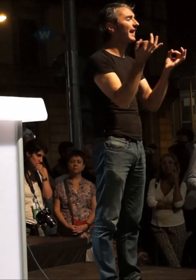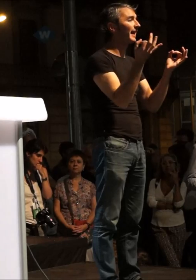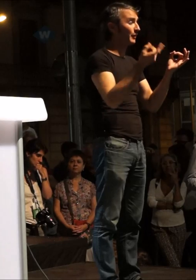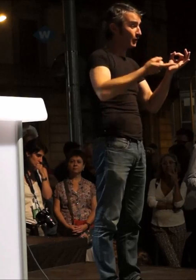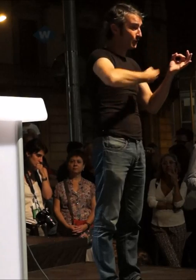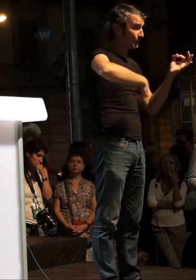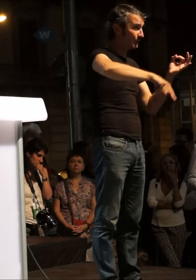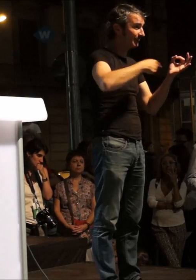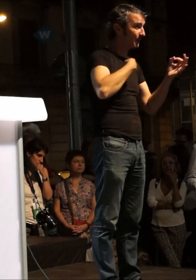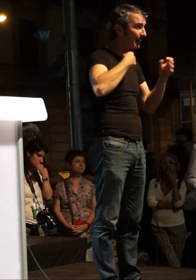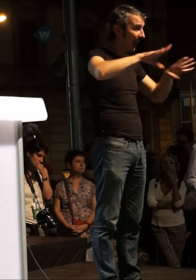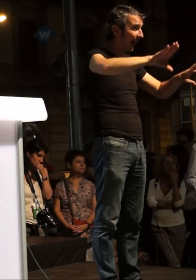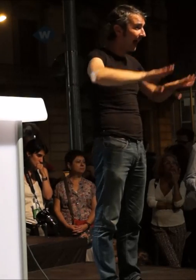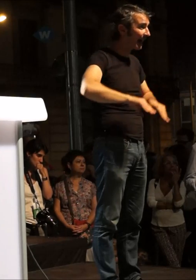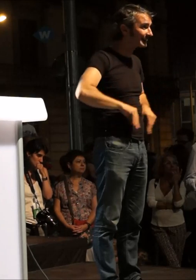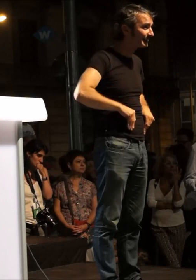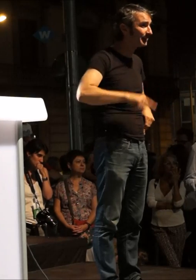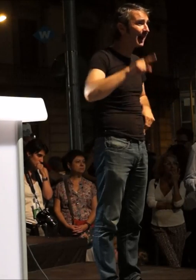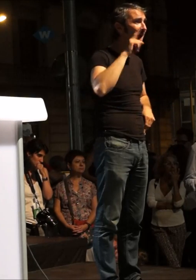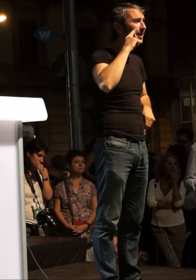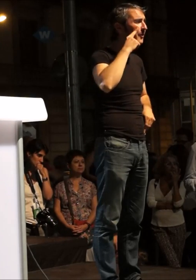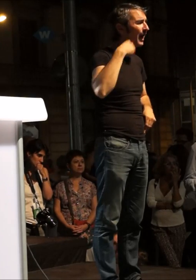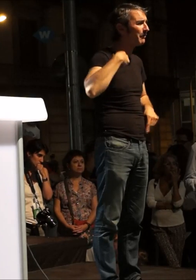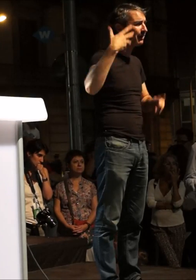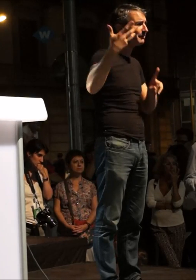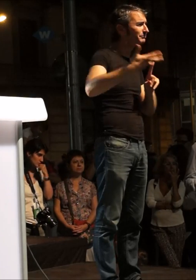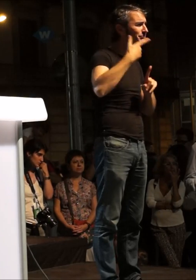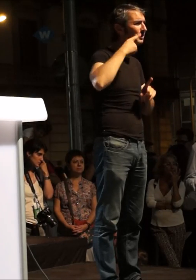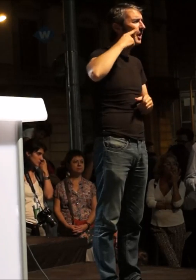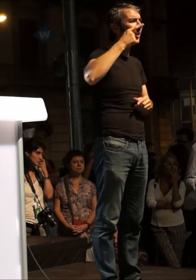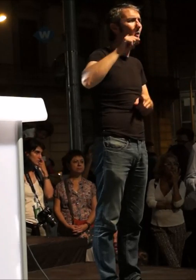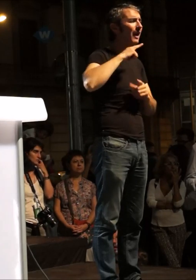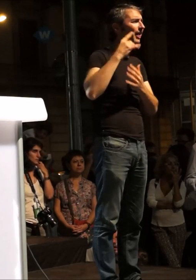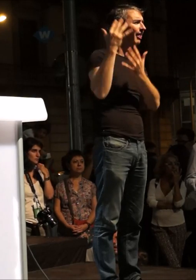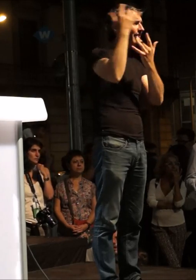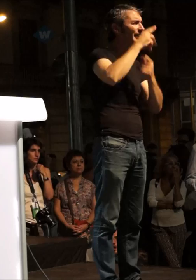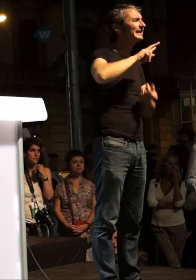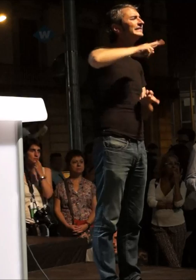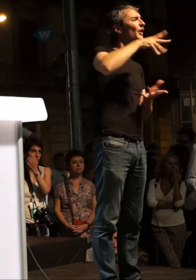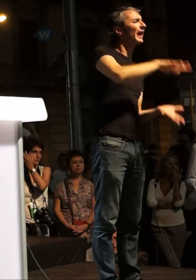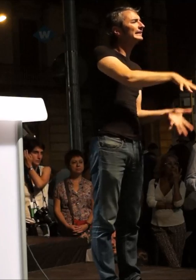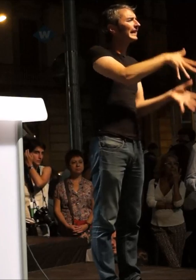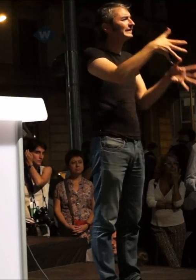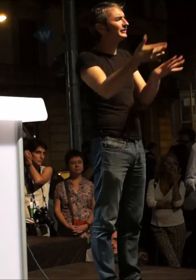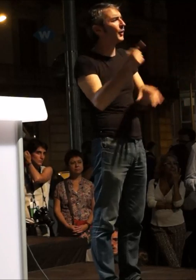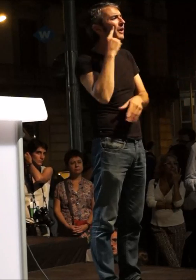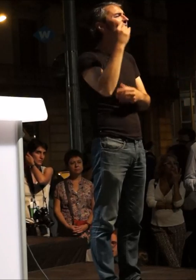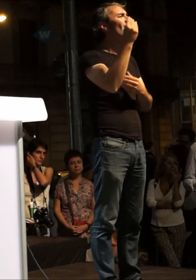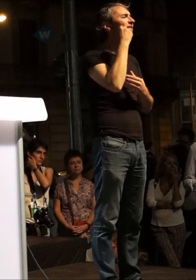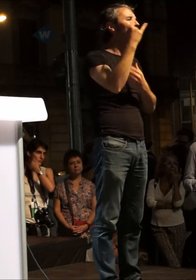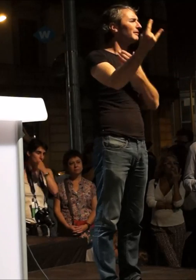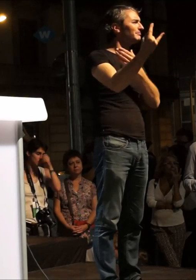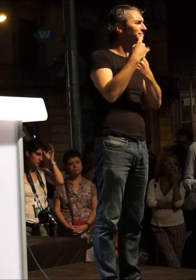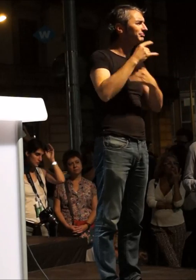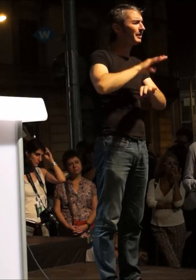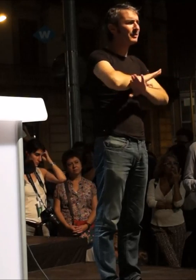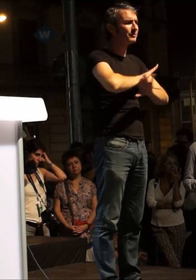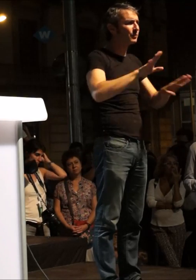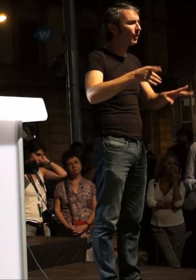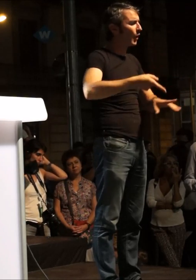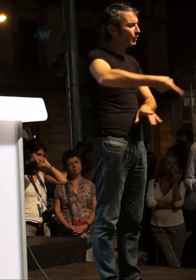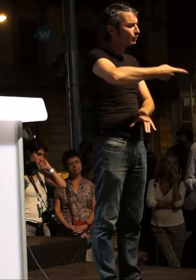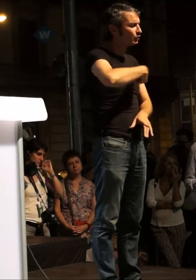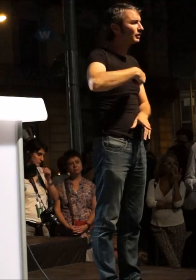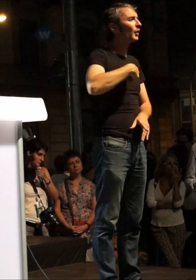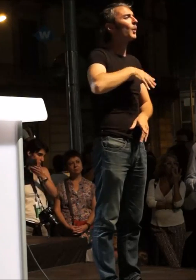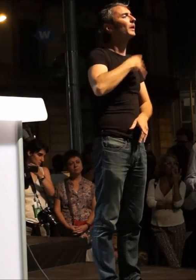tolerarem cap dilació, ni cap segona transició, ni cap farsa. que tots aquells que ens vulguin